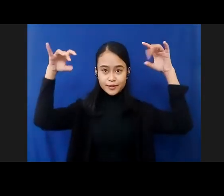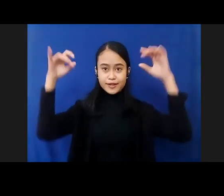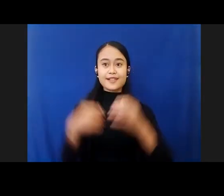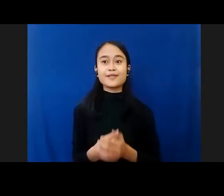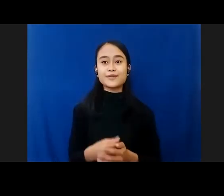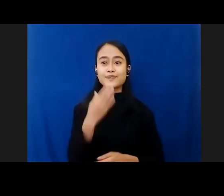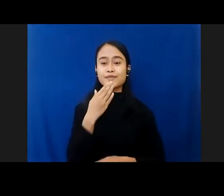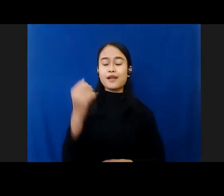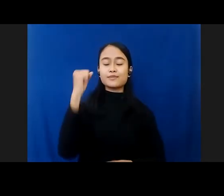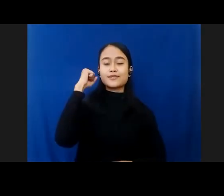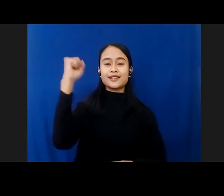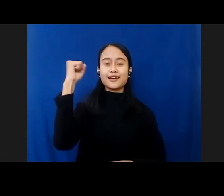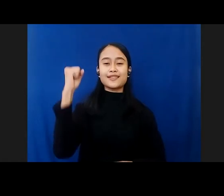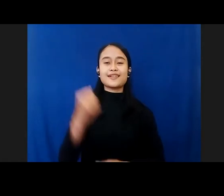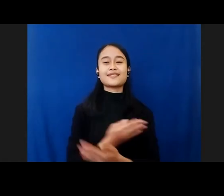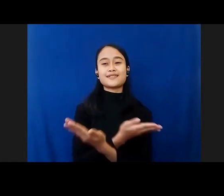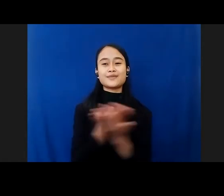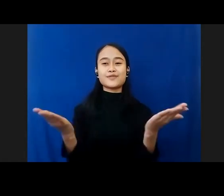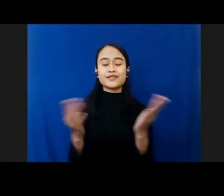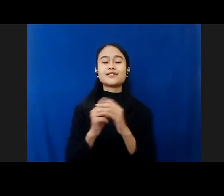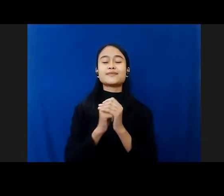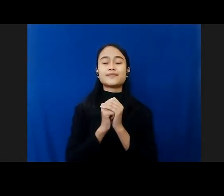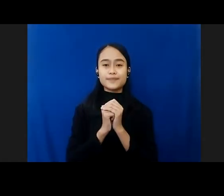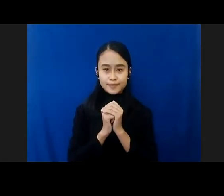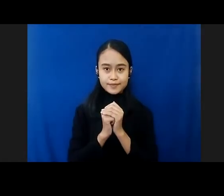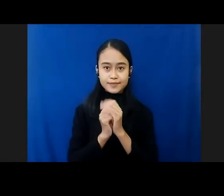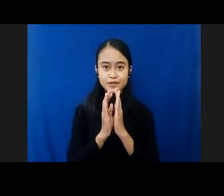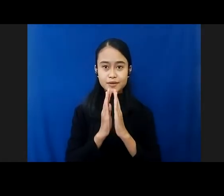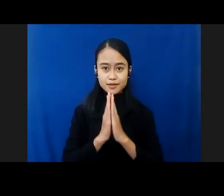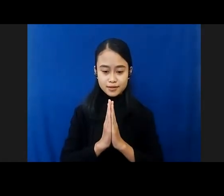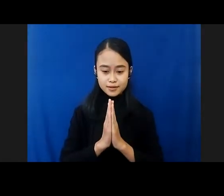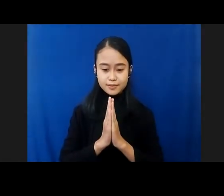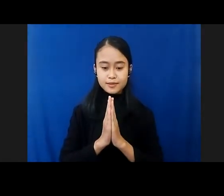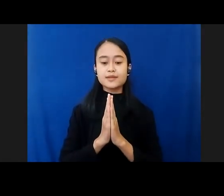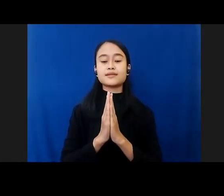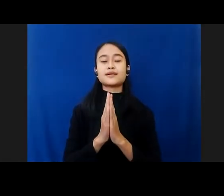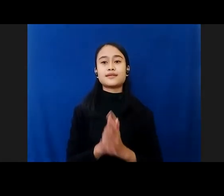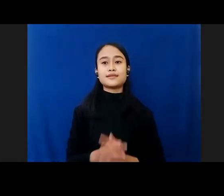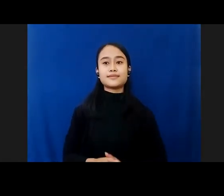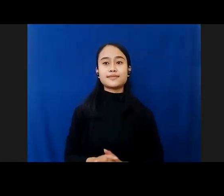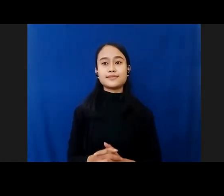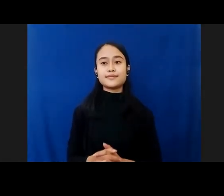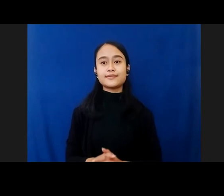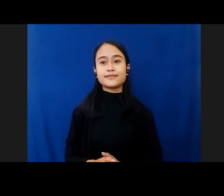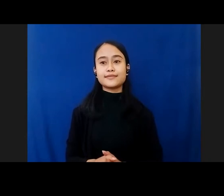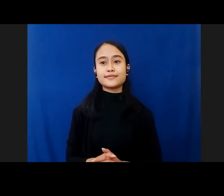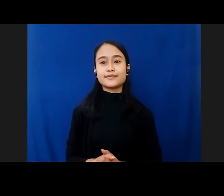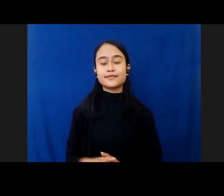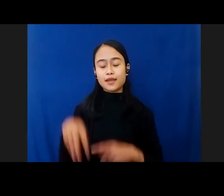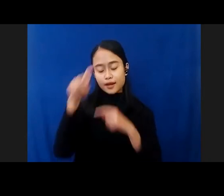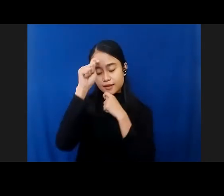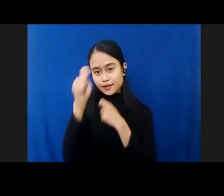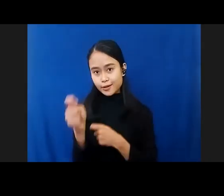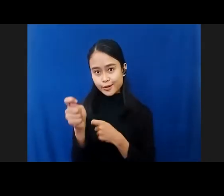Salam sejahtera untuk kita semua. Om Swastiastu, nama budaya, salam kebajikan. Yang terhormat